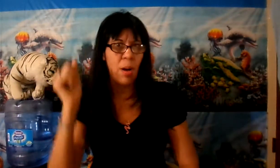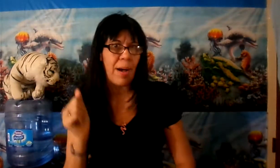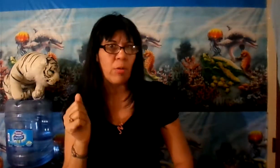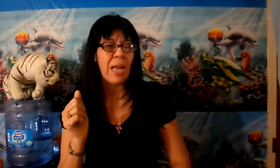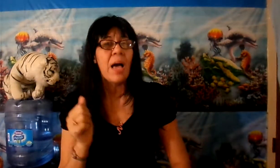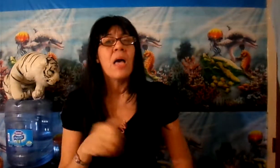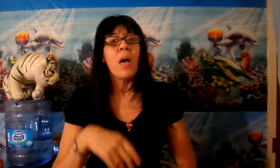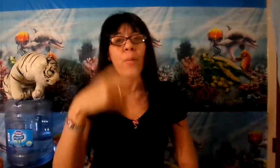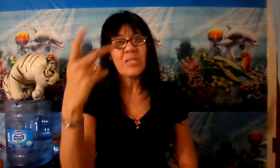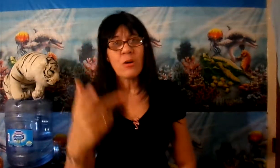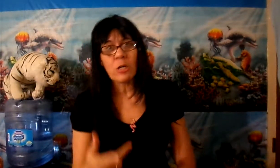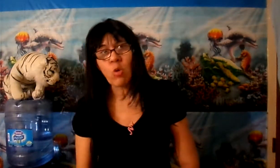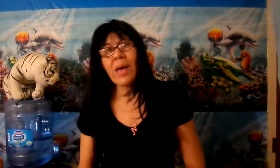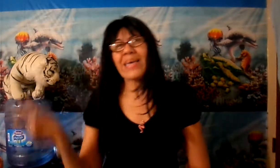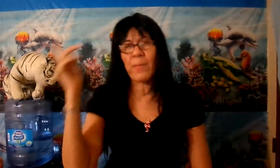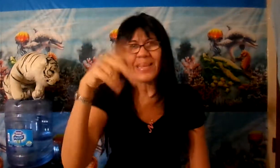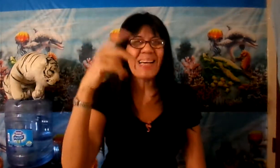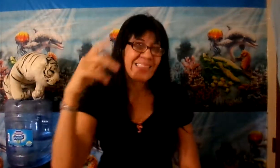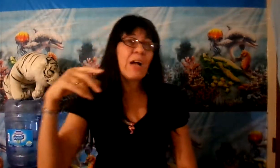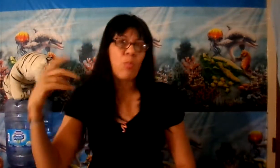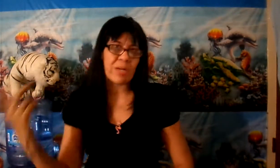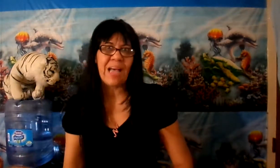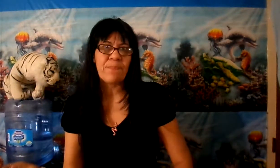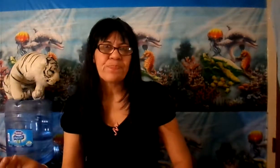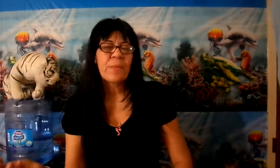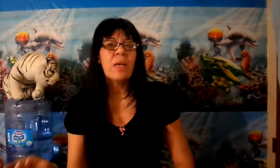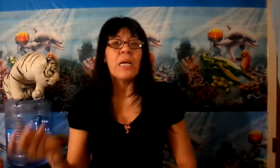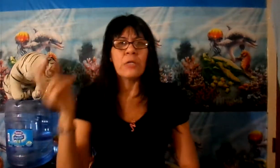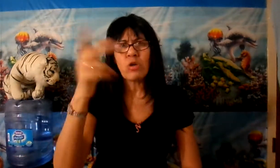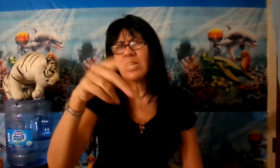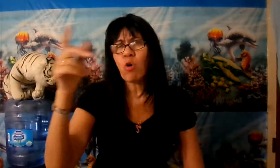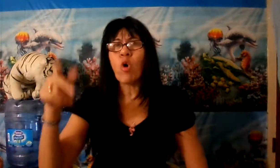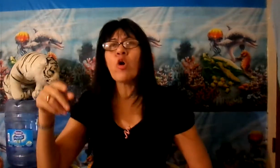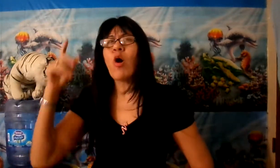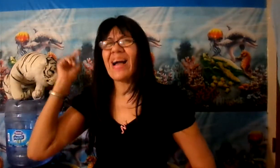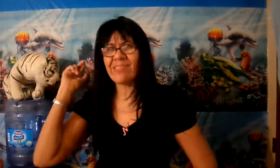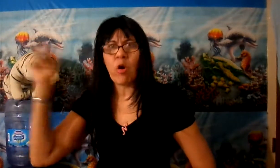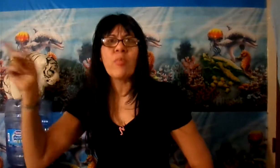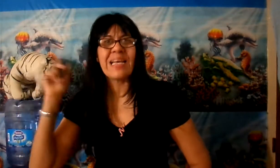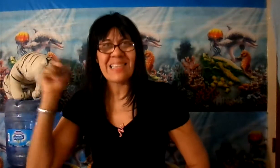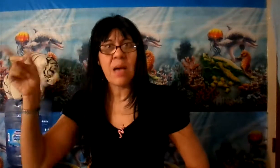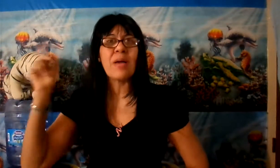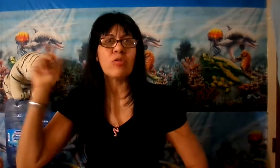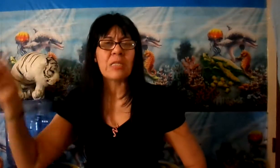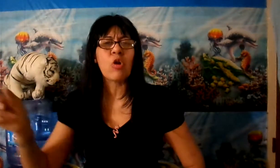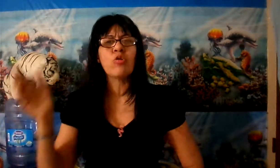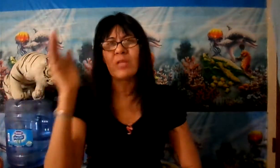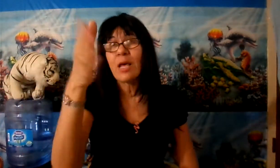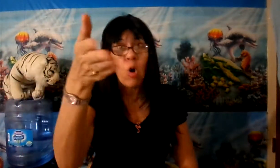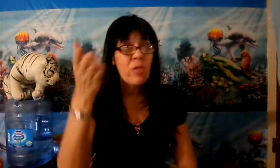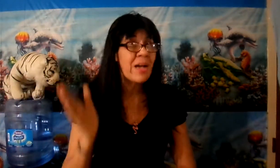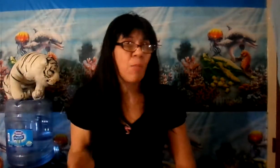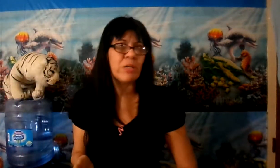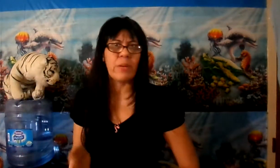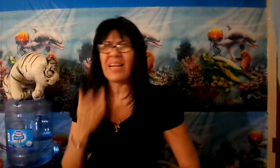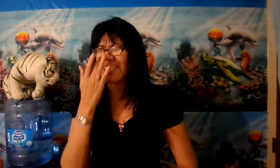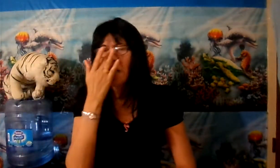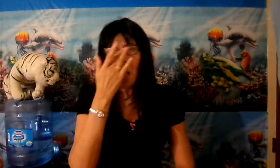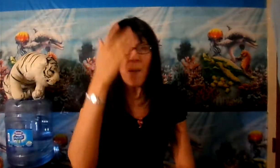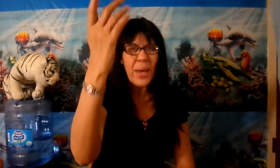abajo, ¿verdad? Por eso es que tú ves que América está como está. Entonces cogió a este hombre que se llama Don Atron y ustedes lo odian a muerte, ¿verdad que sí? Pero